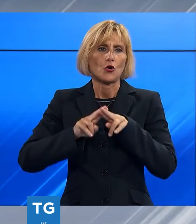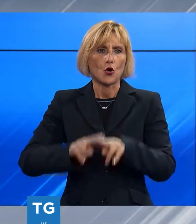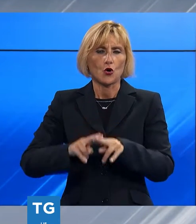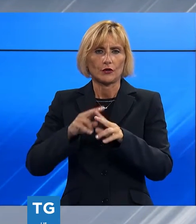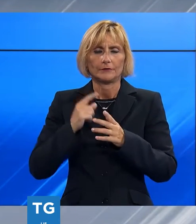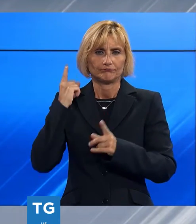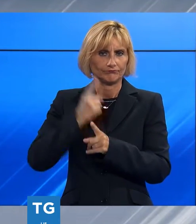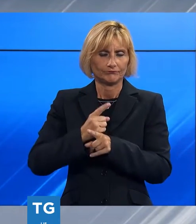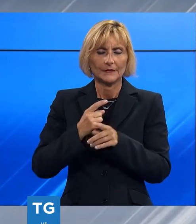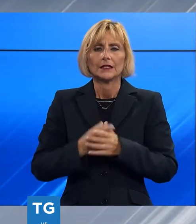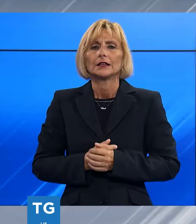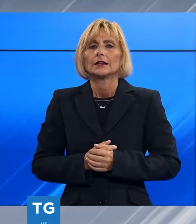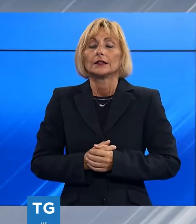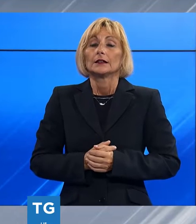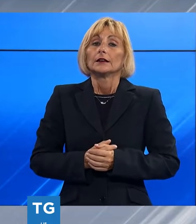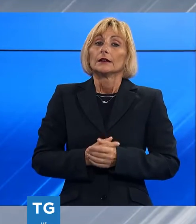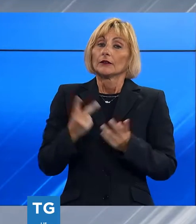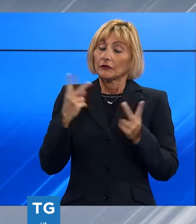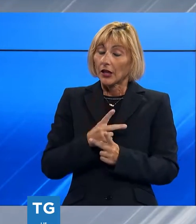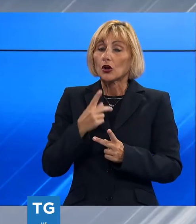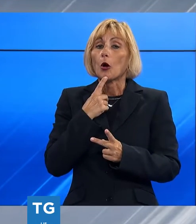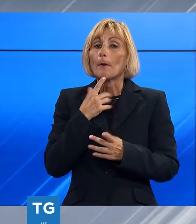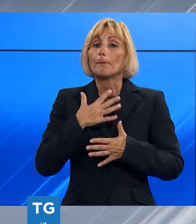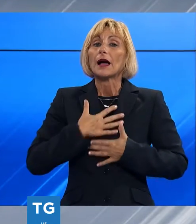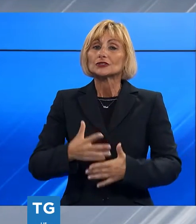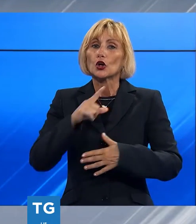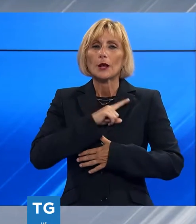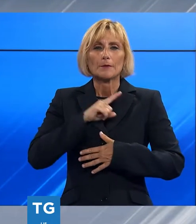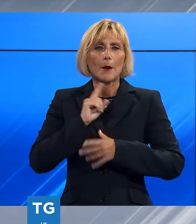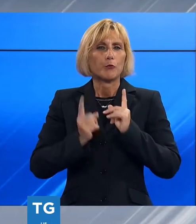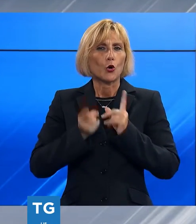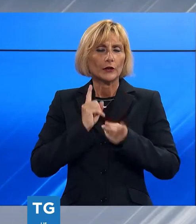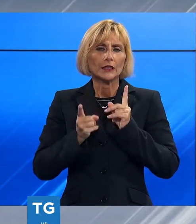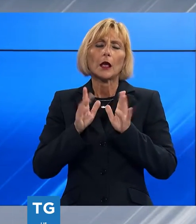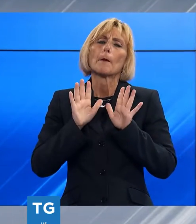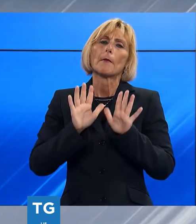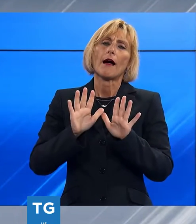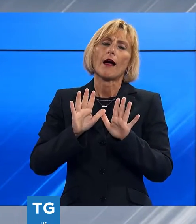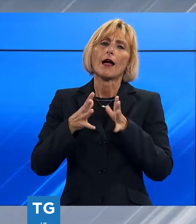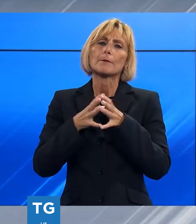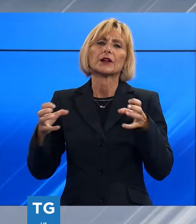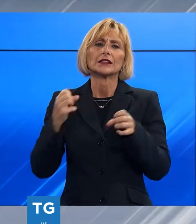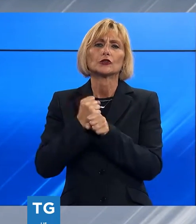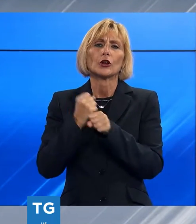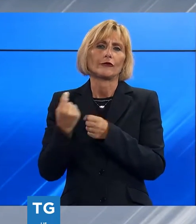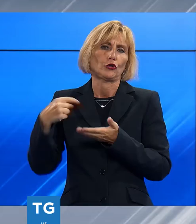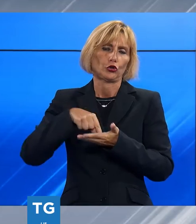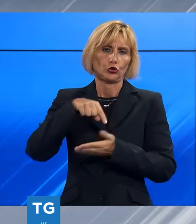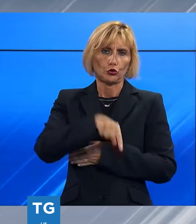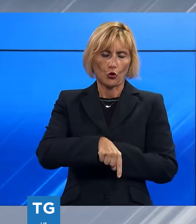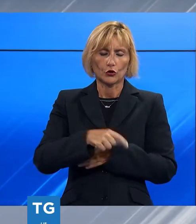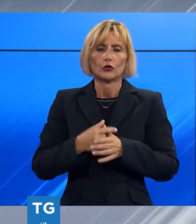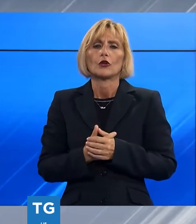Torno a fare l'imprenditore ma la mia passione per la politica rimane. Così Andrea Marcucci nel giorno dell'inizio della nuova legislatura